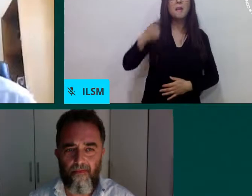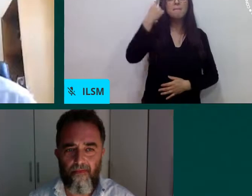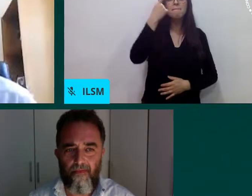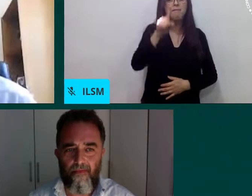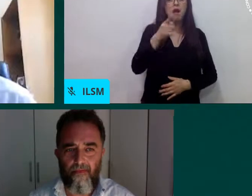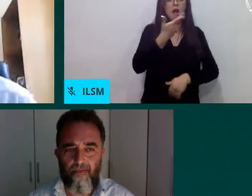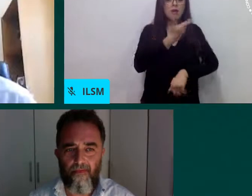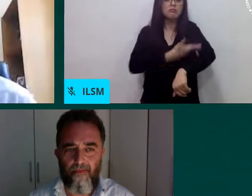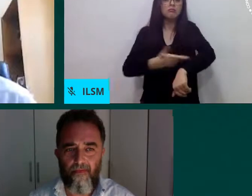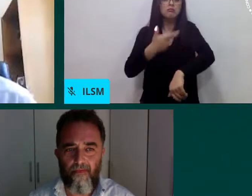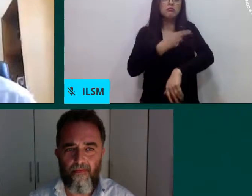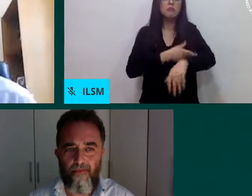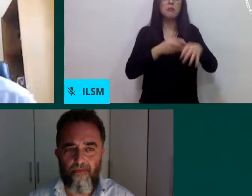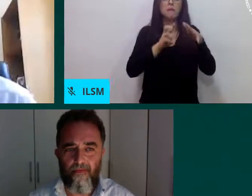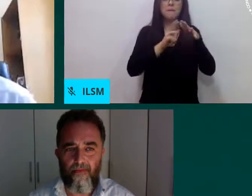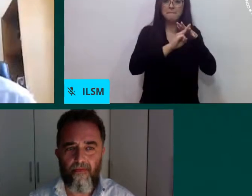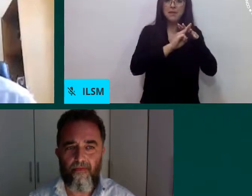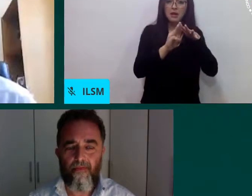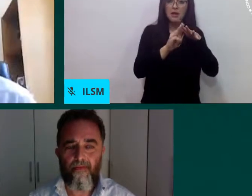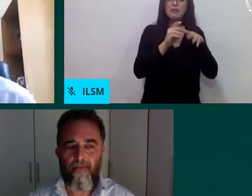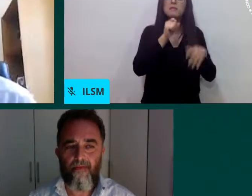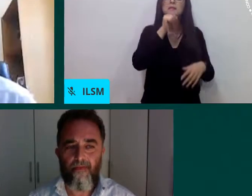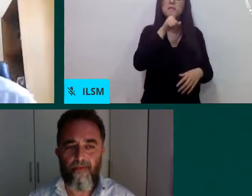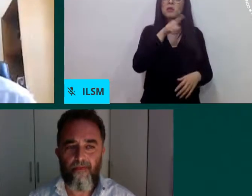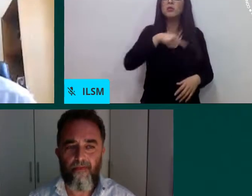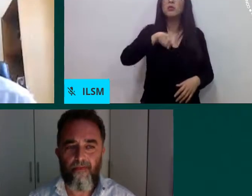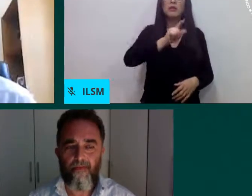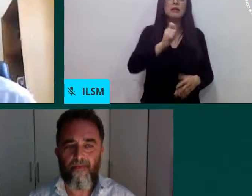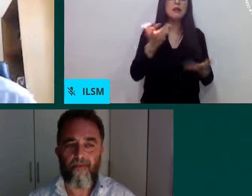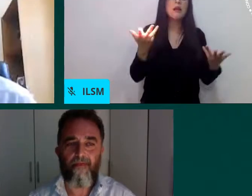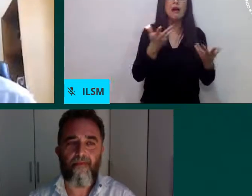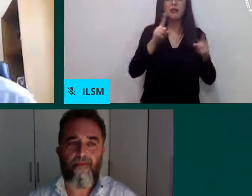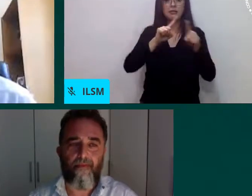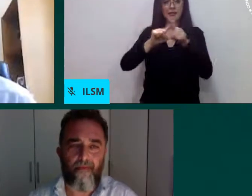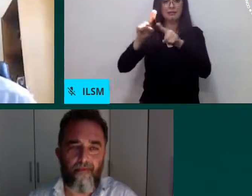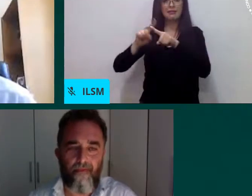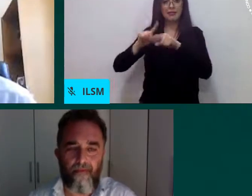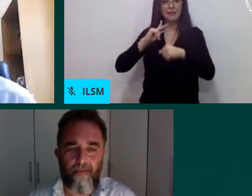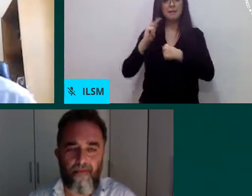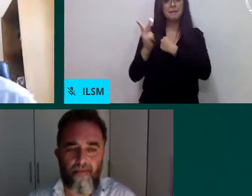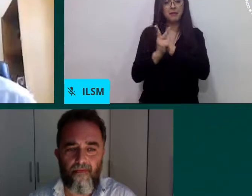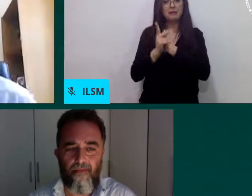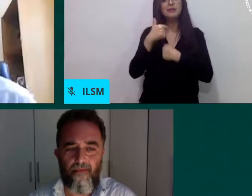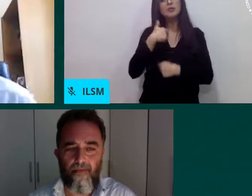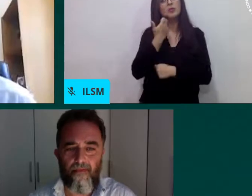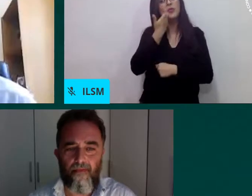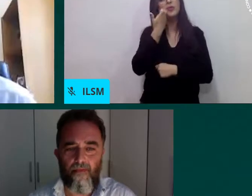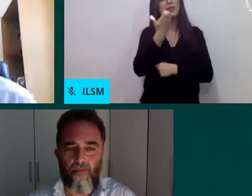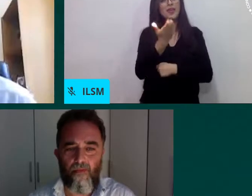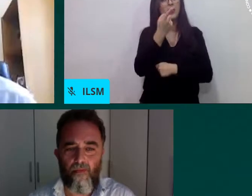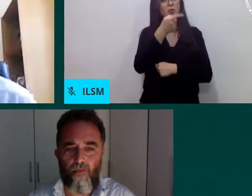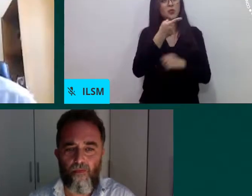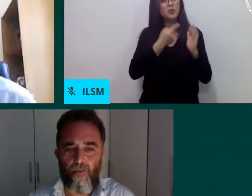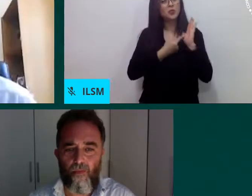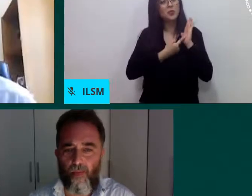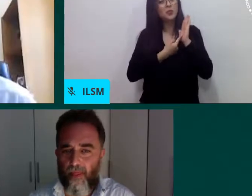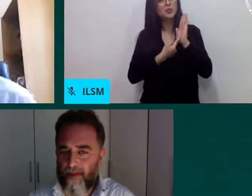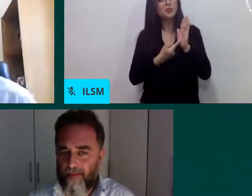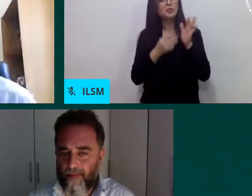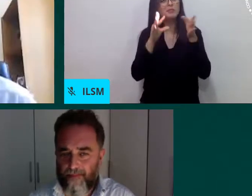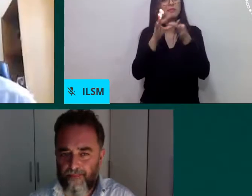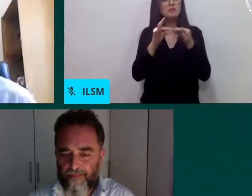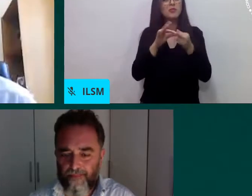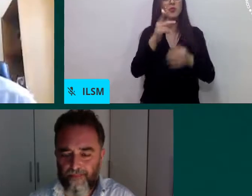ciudades. Nos gustaría mucho que nos compartieras esa experiencia y lo que ustedes ven sobre esta situación